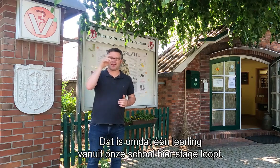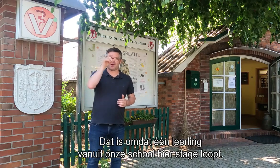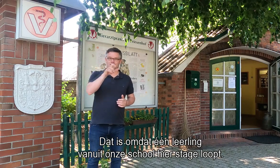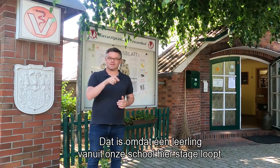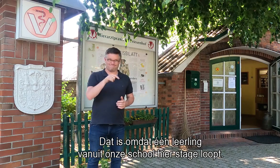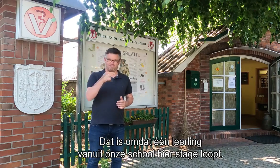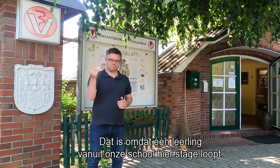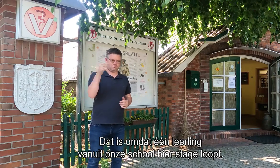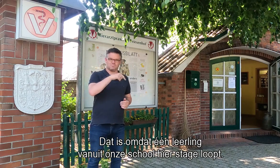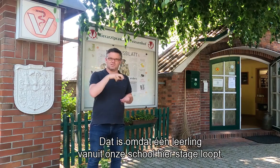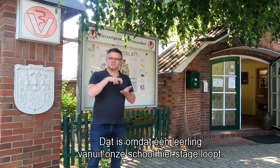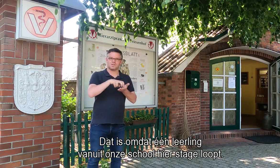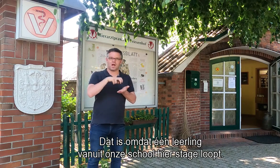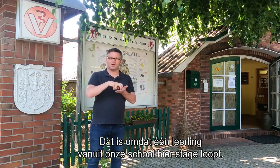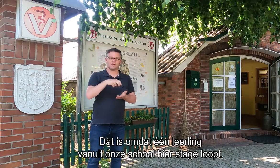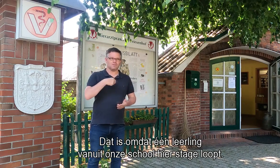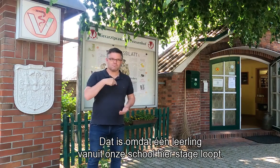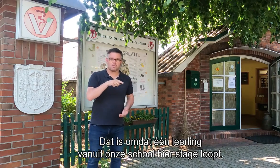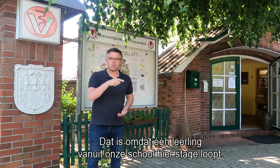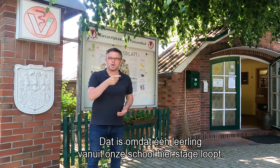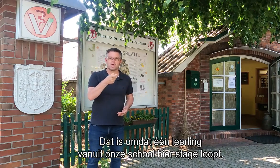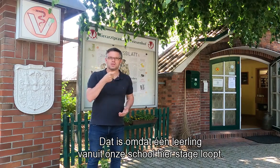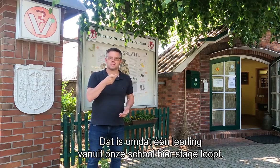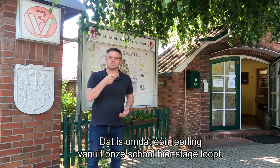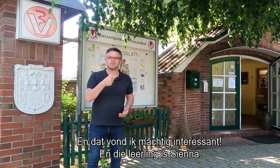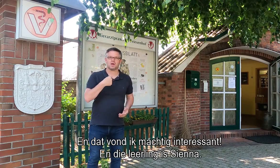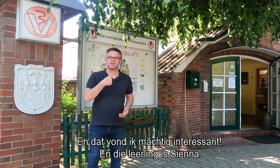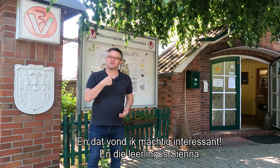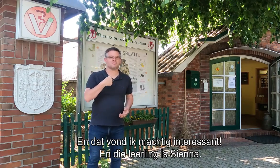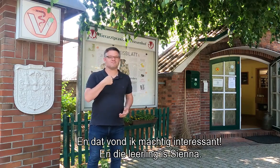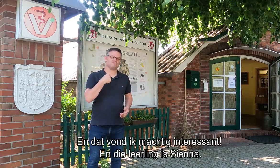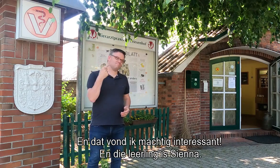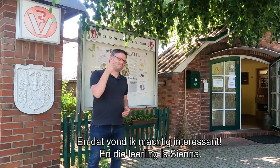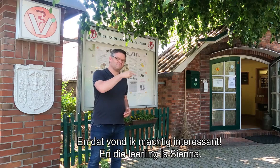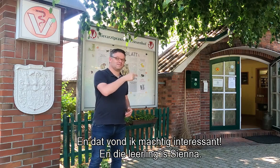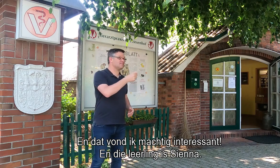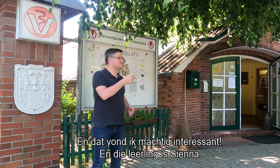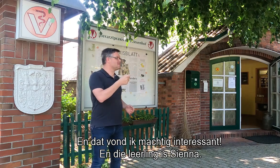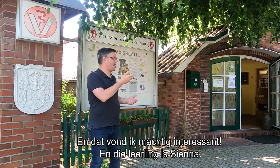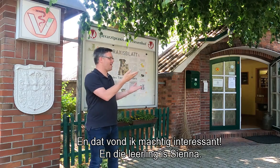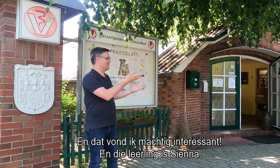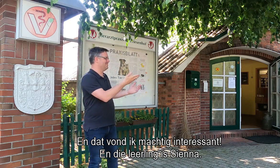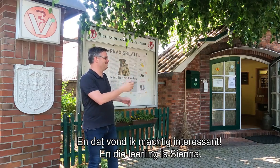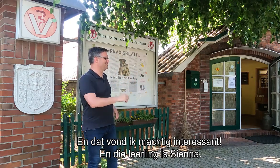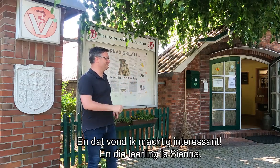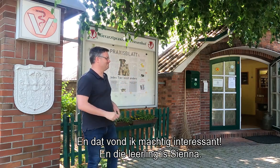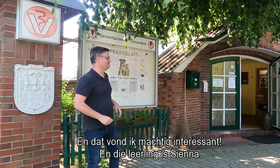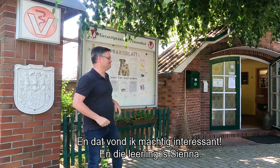Dat is omdat er één leerling vanuit onze school hier stage loopt en dat vond ik machtig interessant. En die leerling is Sienna.